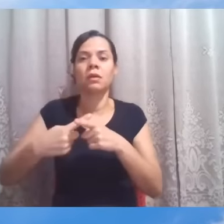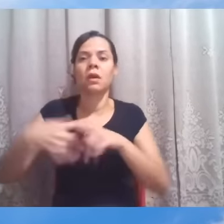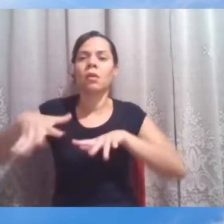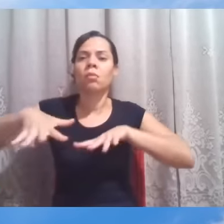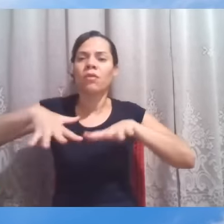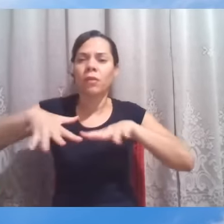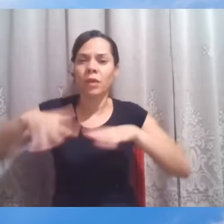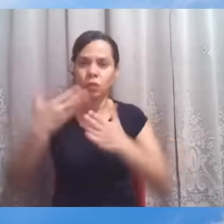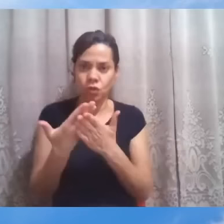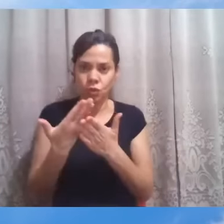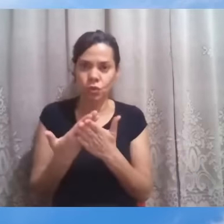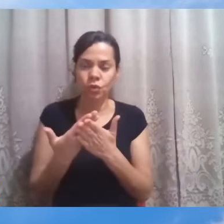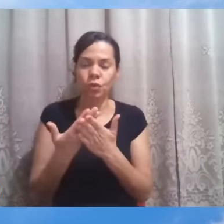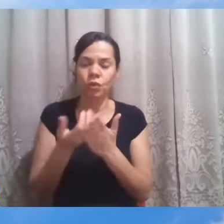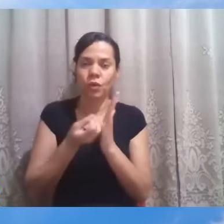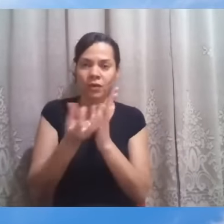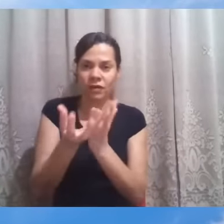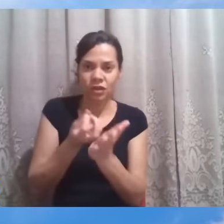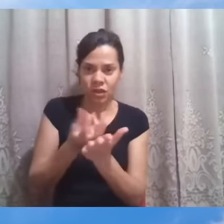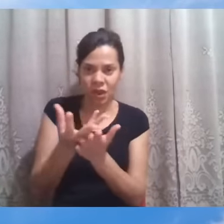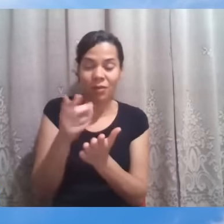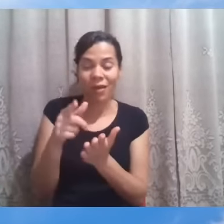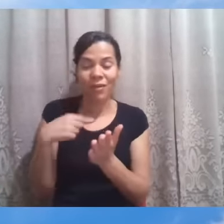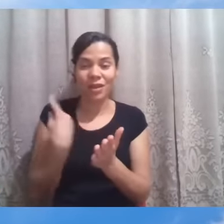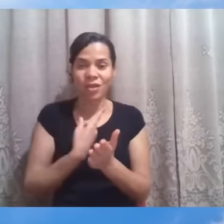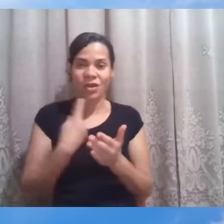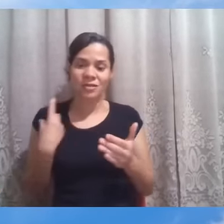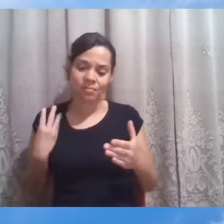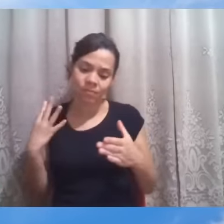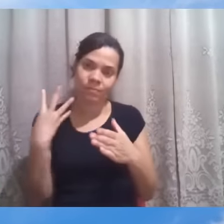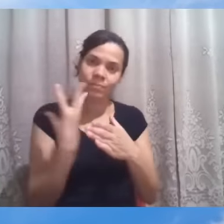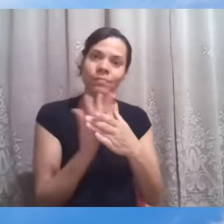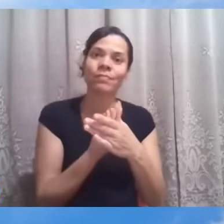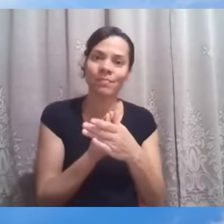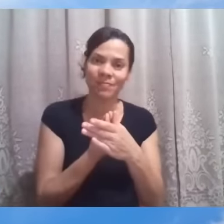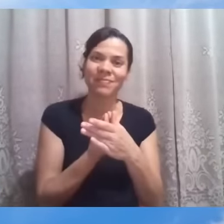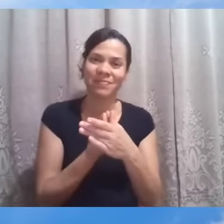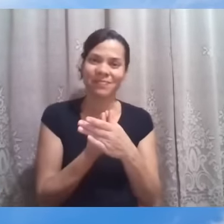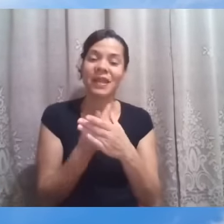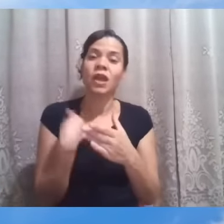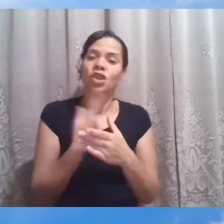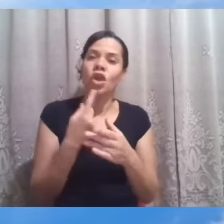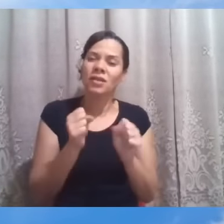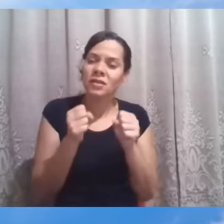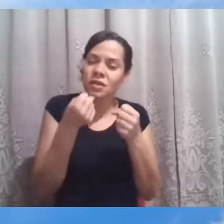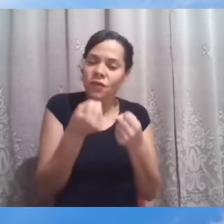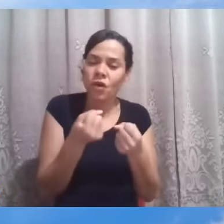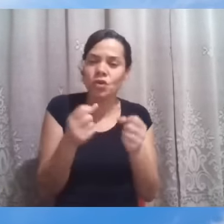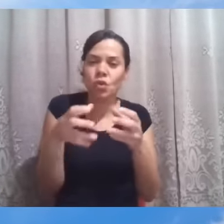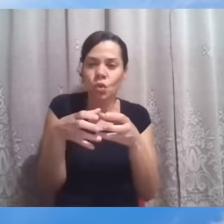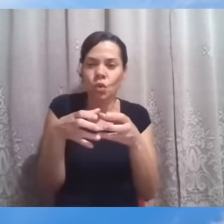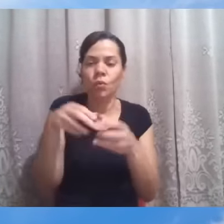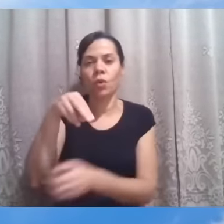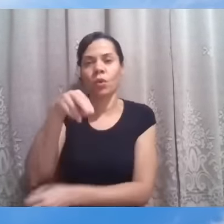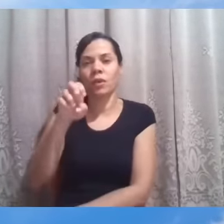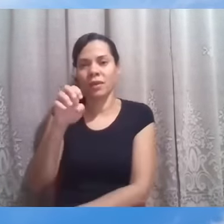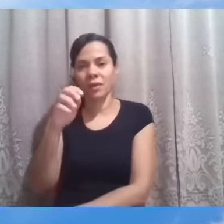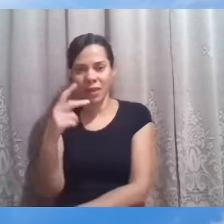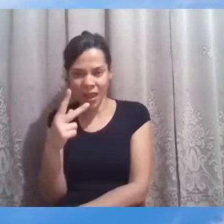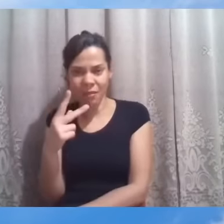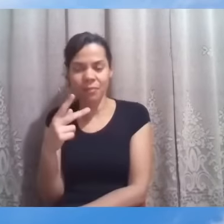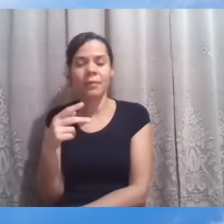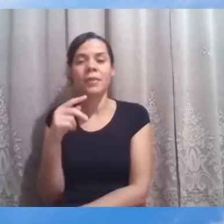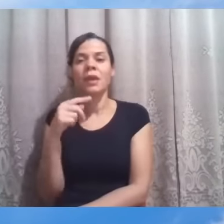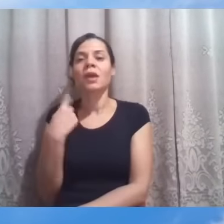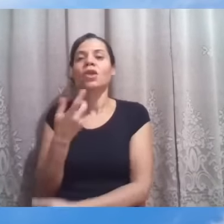fazermos parte dele. Em nossos esforços do NEP, dos estudos minuciosos do evangelho, o grande mote é